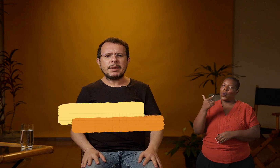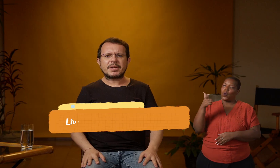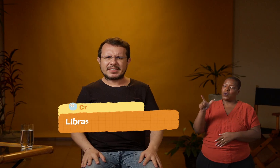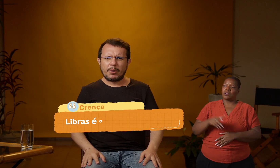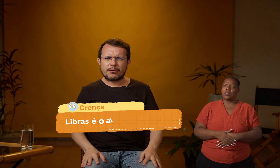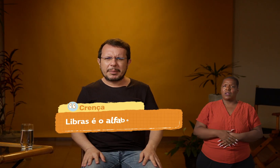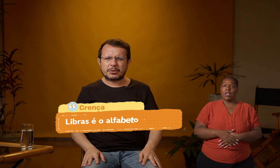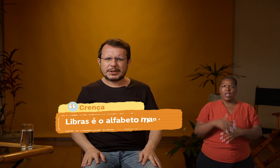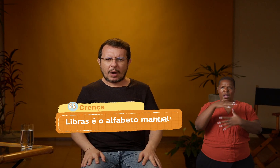Libras é o alfabeto manual?